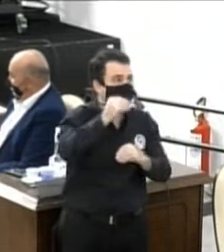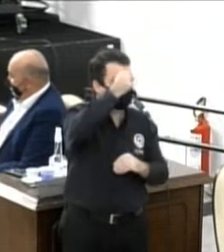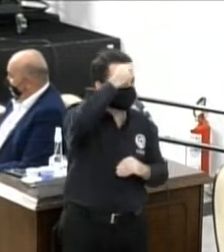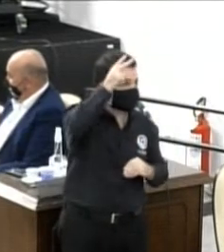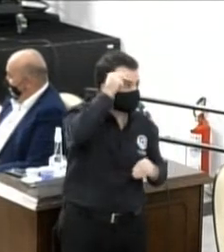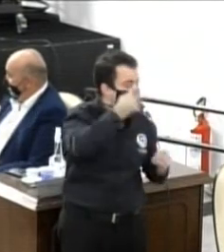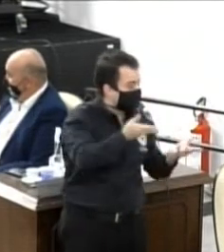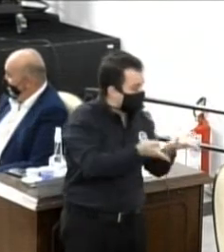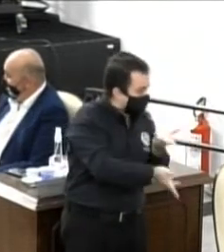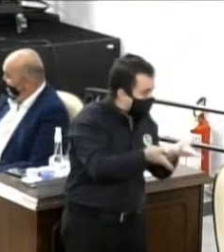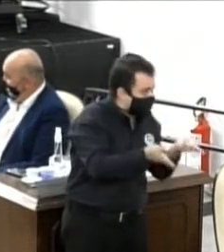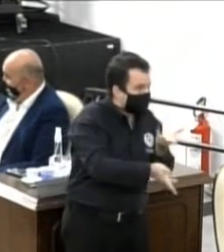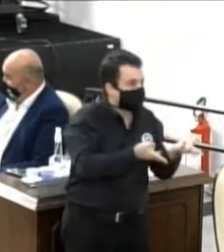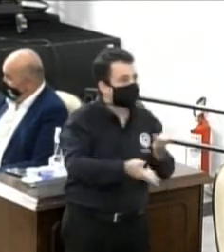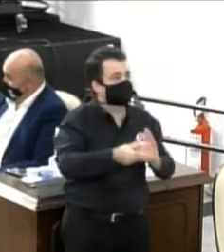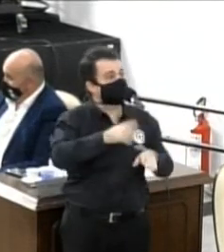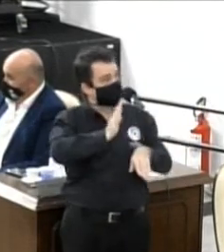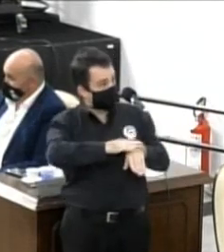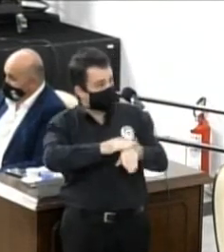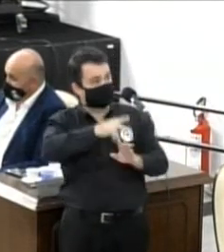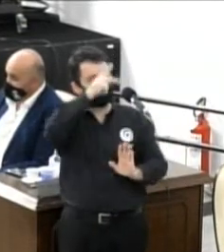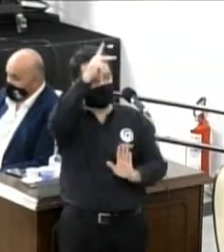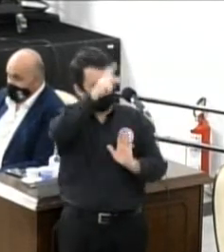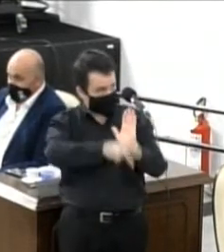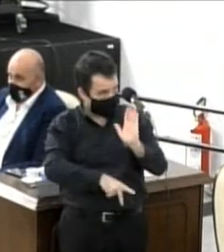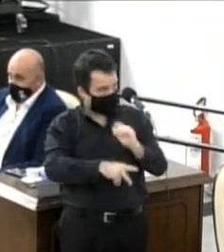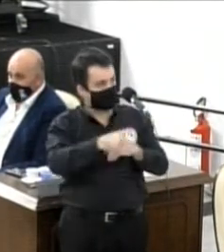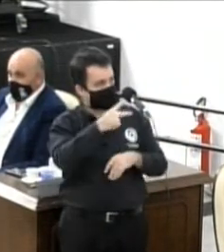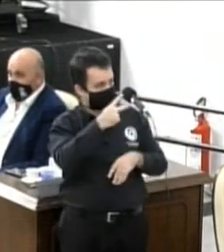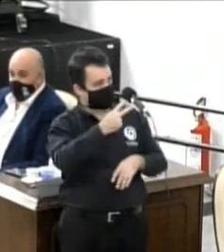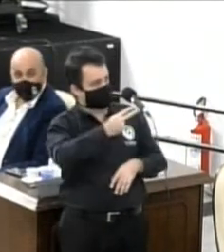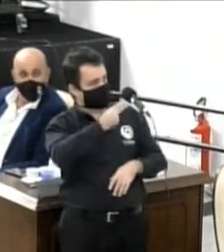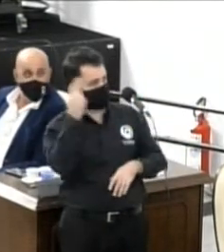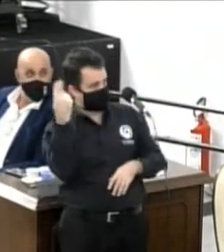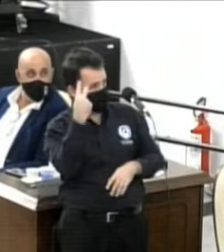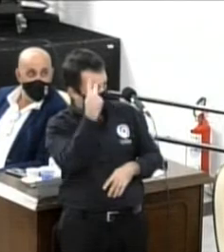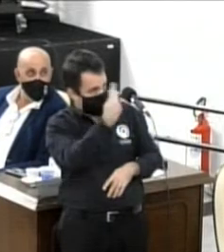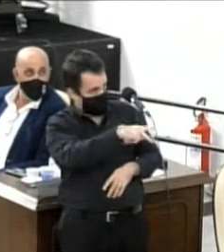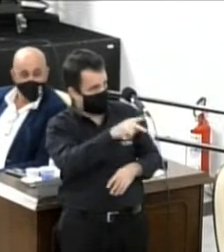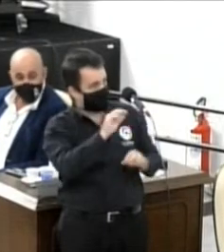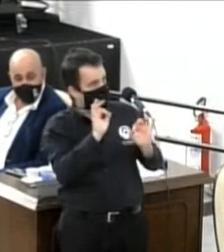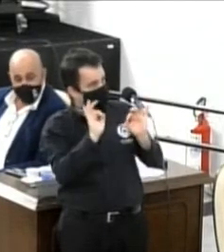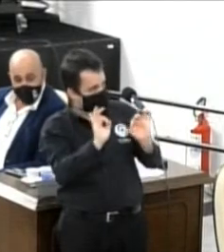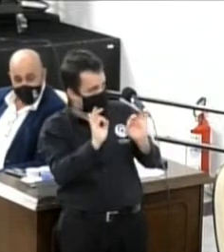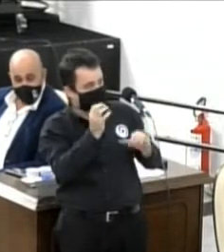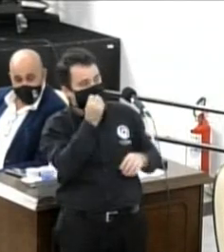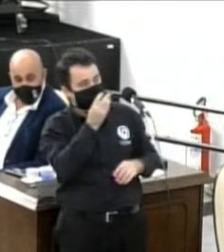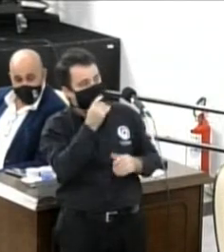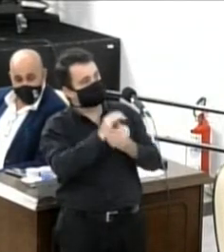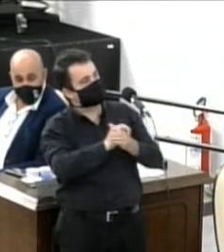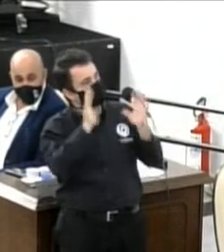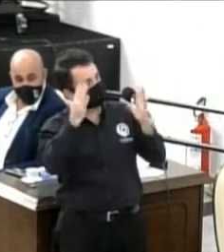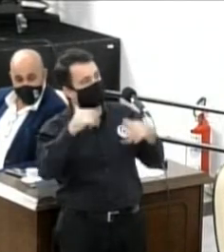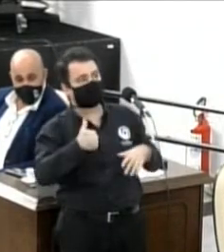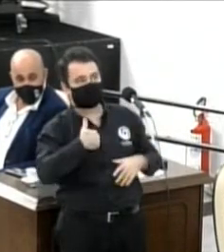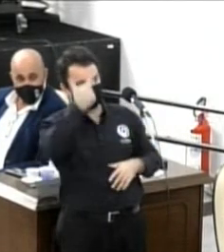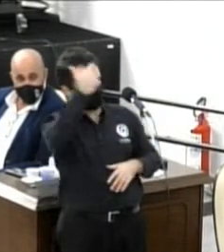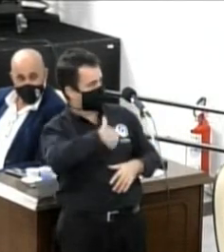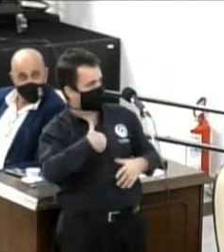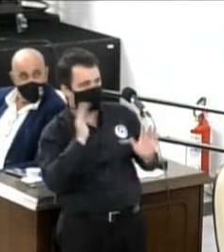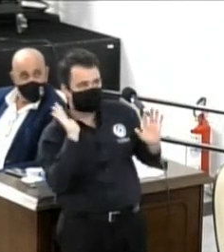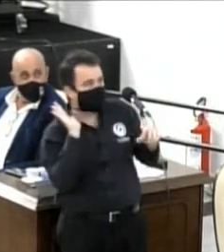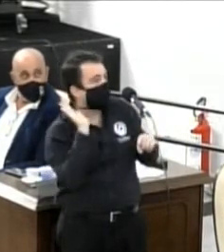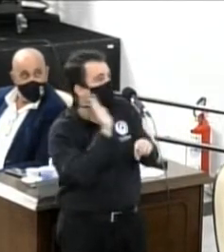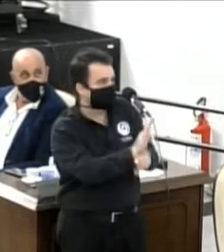Vocês moldaram o projeto, esse projeto tem o DNA de vocês, parabéns e pode ter certeza que, como precisar contar do apoio desse vereador, com